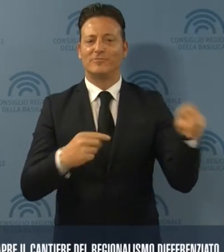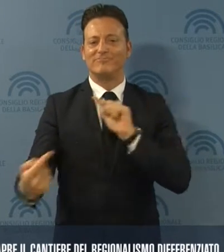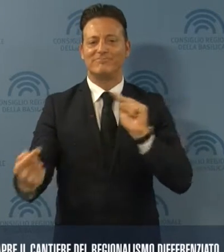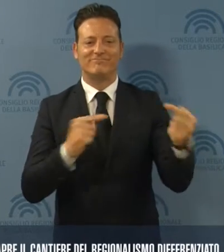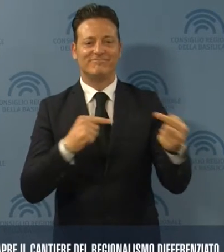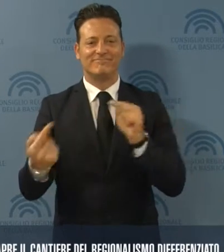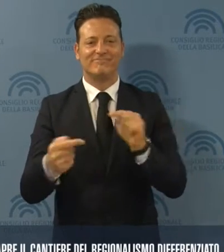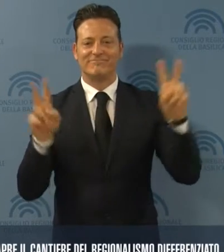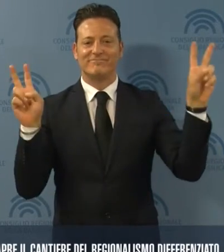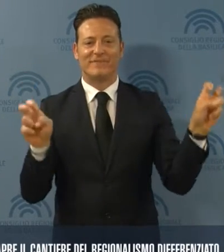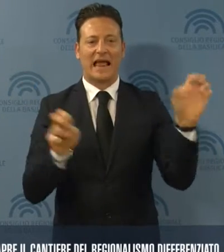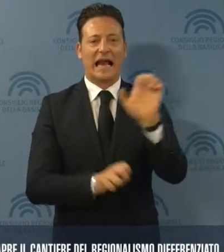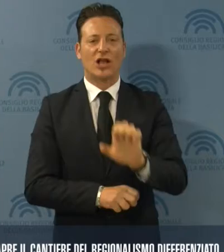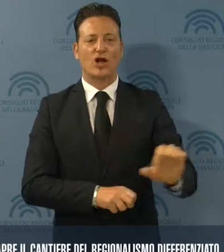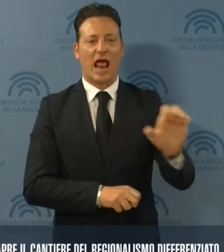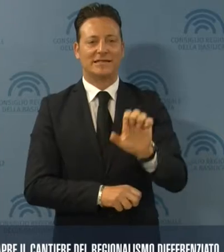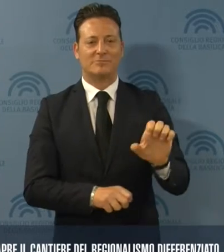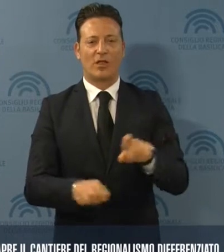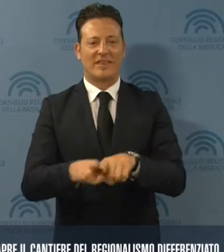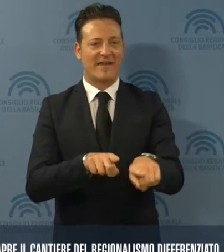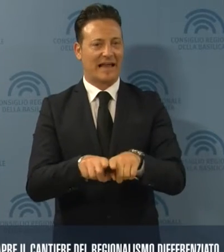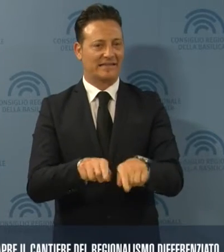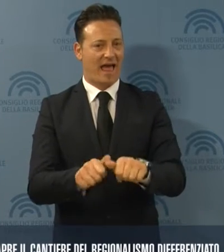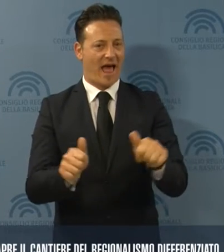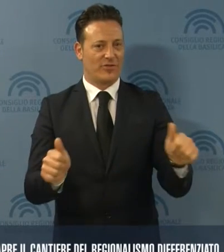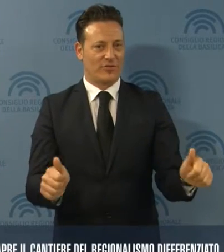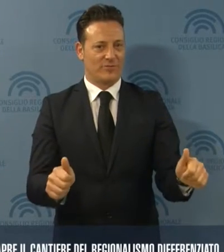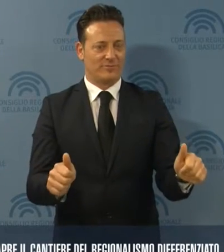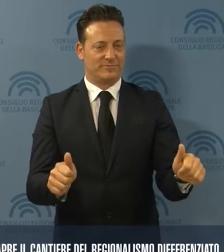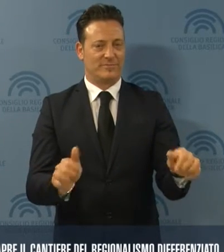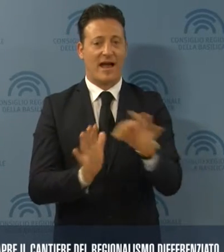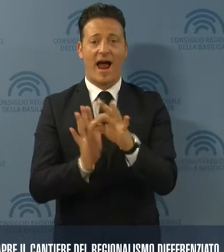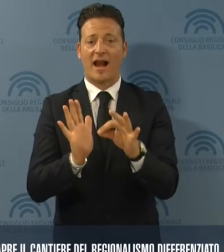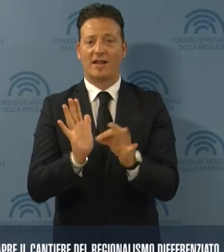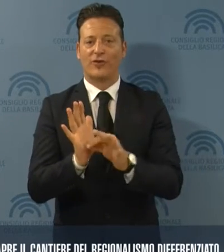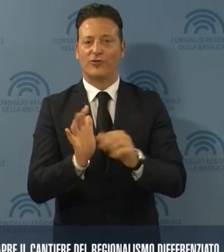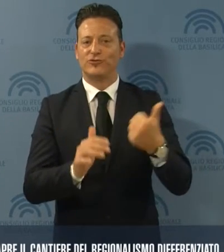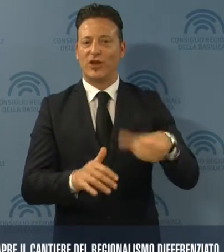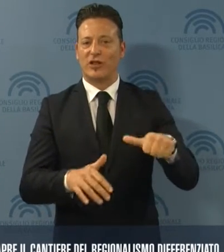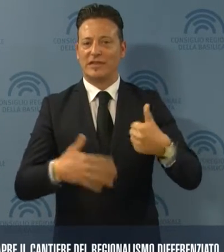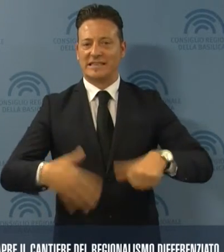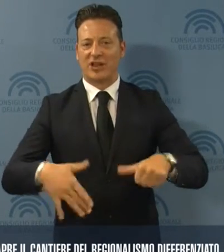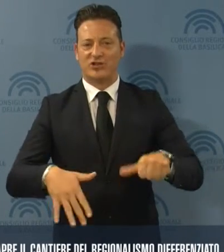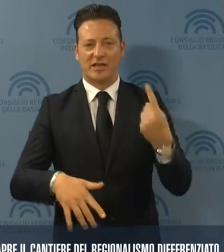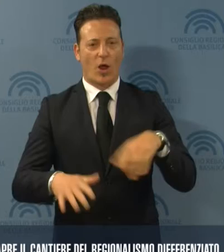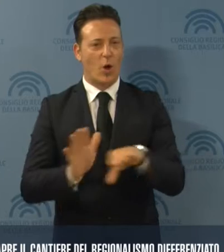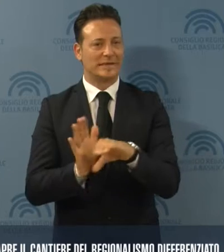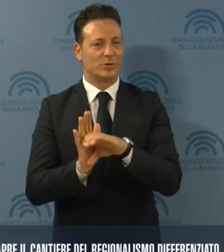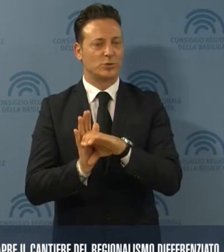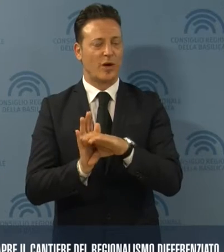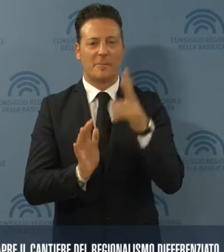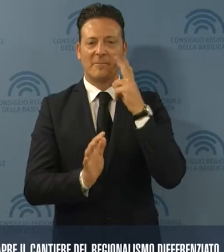discutere del cosiddetto regionalismo differenziato. L'articolo 116 della Costituzione